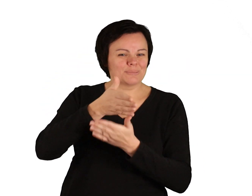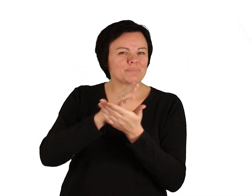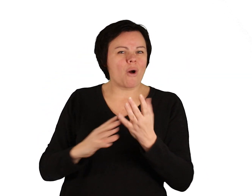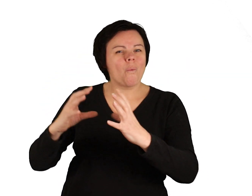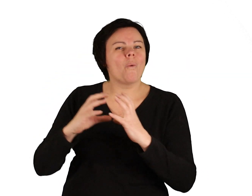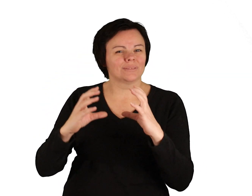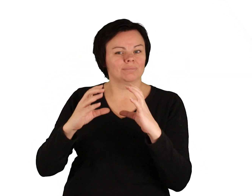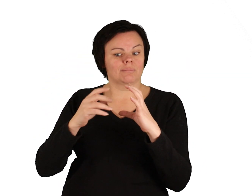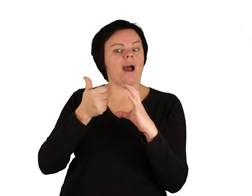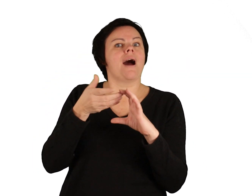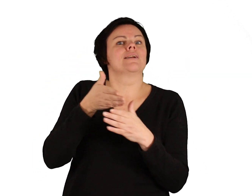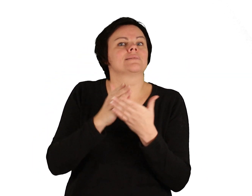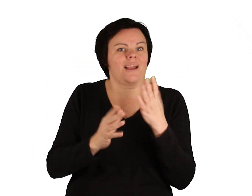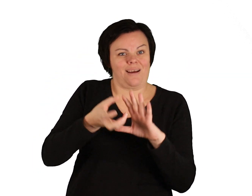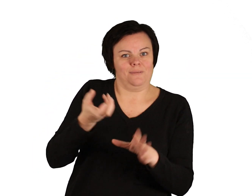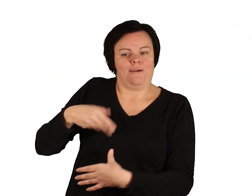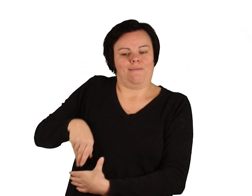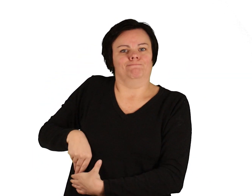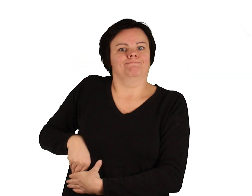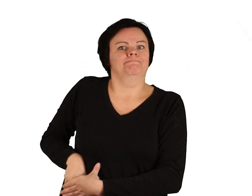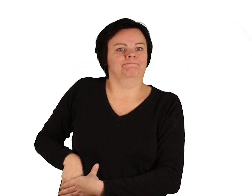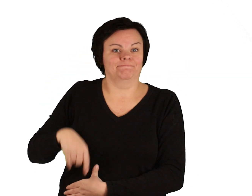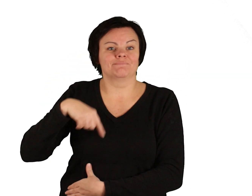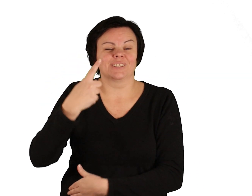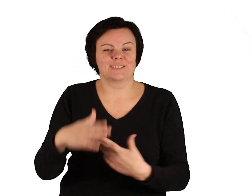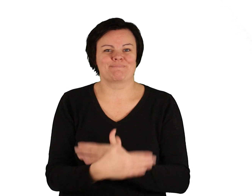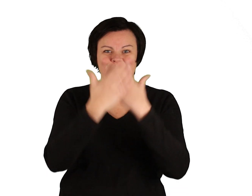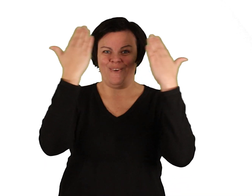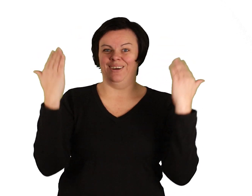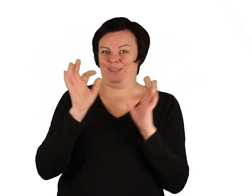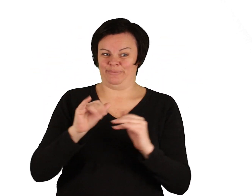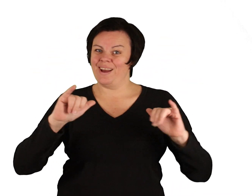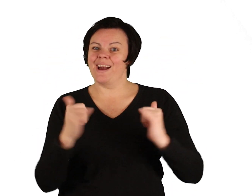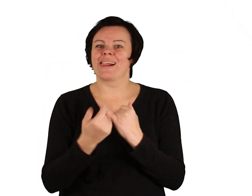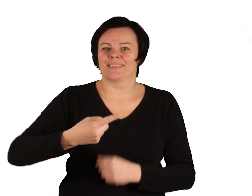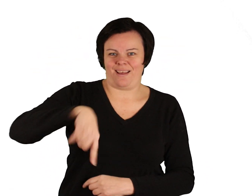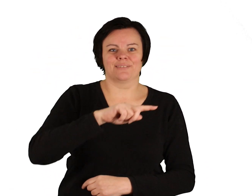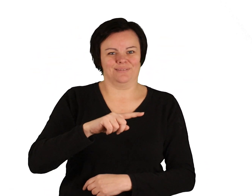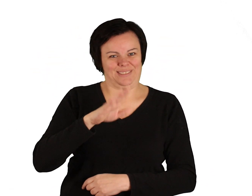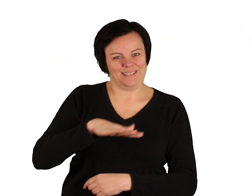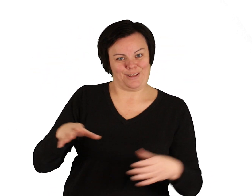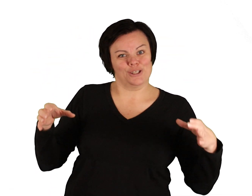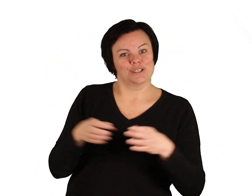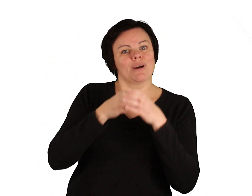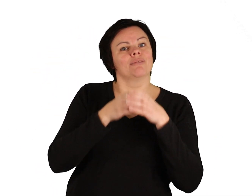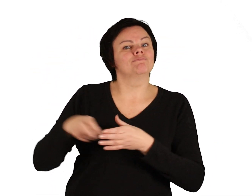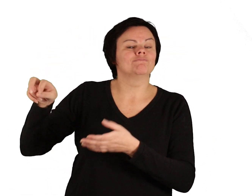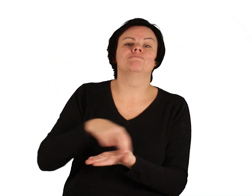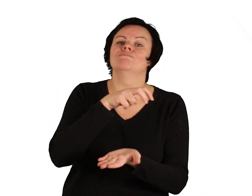Von der abendlichen Brotration behielt er ein Stück in seiner Hosentasche und am nächsten Morgen, als die Eltern mit den Kindern in den